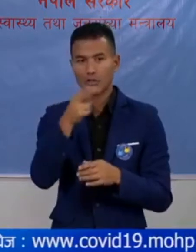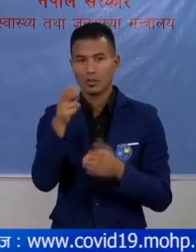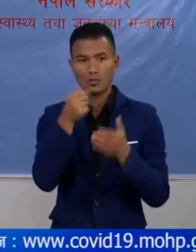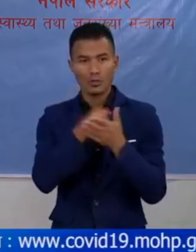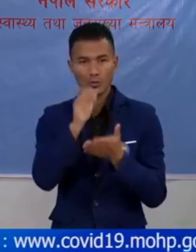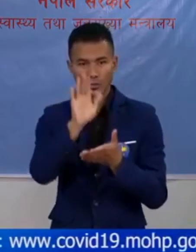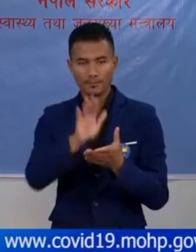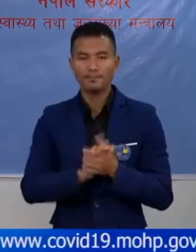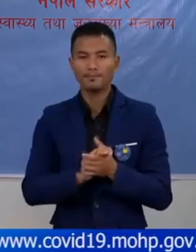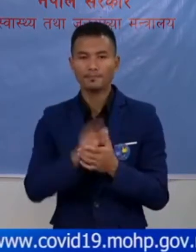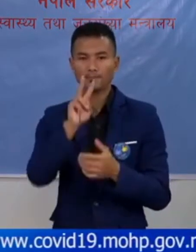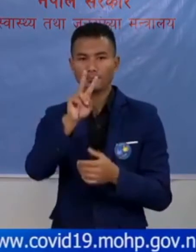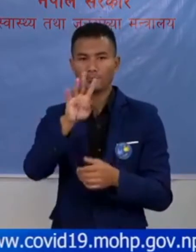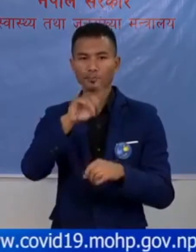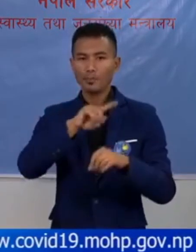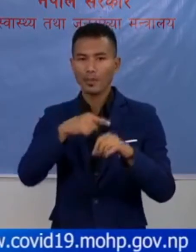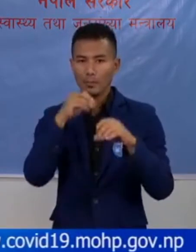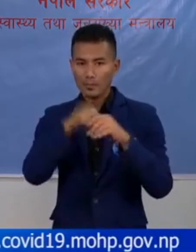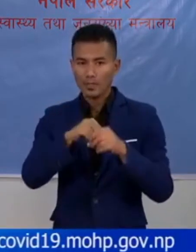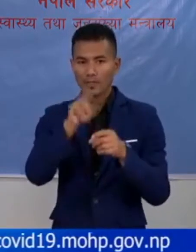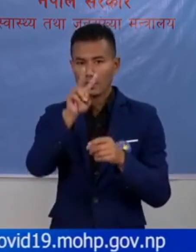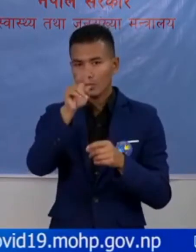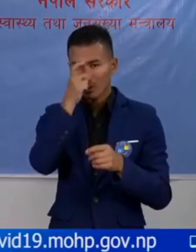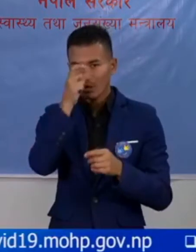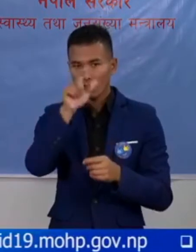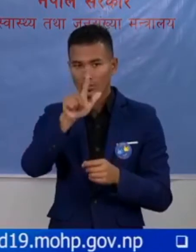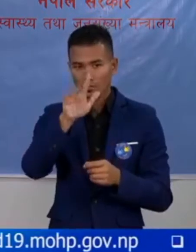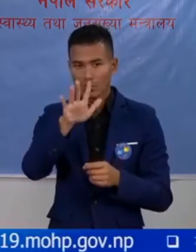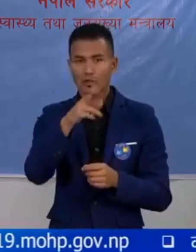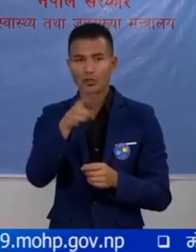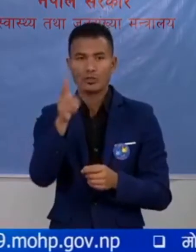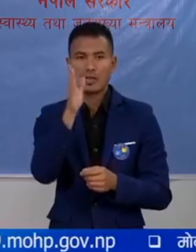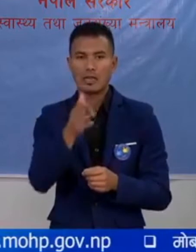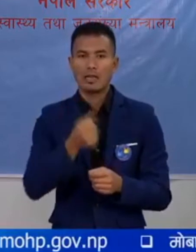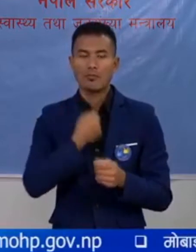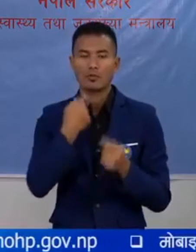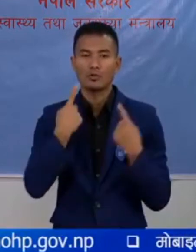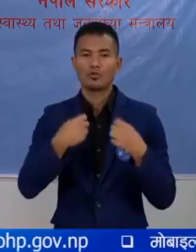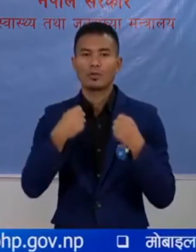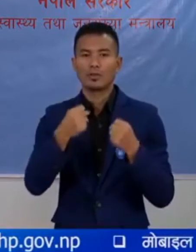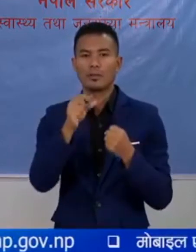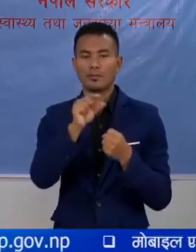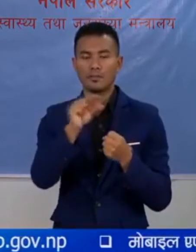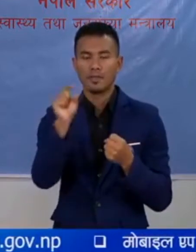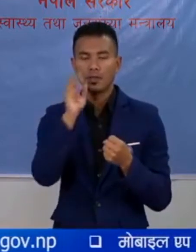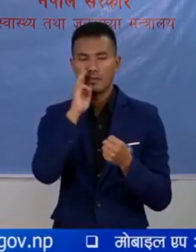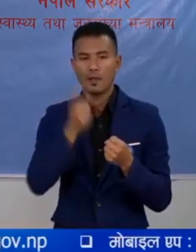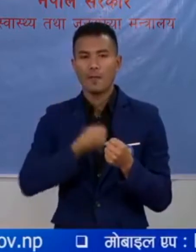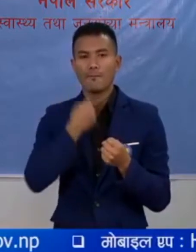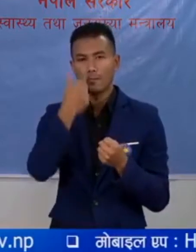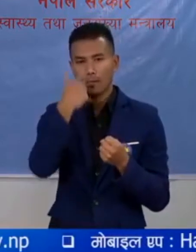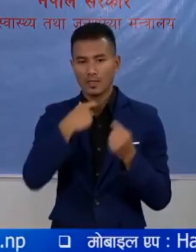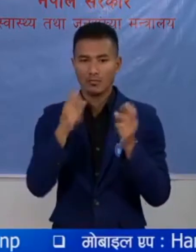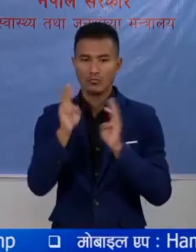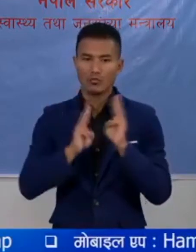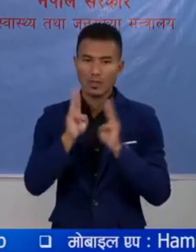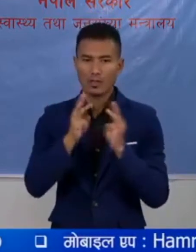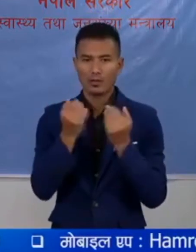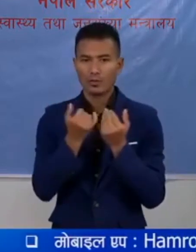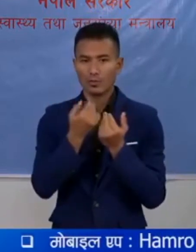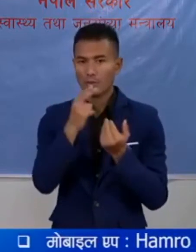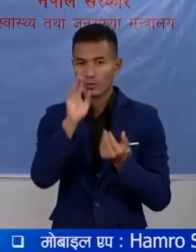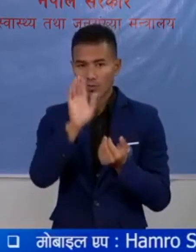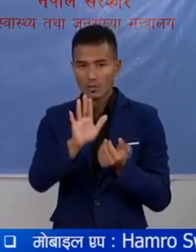छा। गता 24 गंटा मा दुई शाए 555 जाना ले आफनो स्वास्थे को लागी सो मुल्यांकन फाराम बर्नू भायको